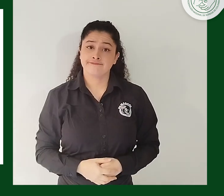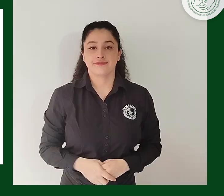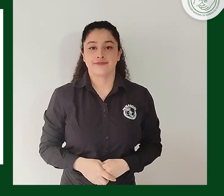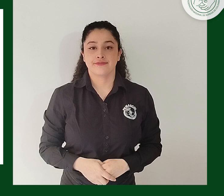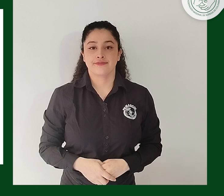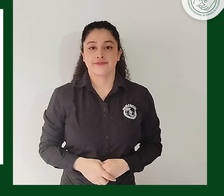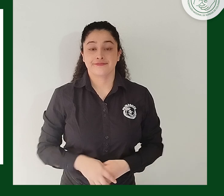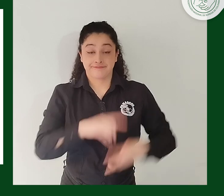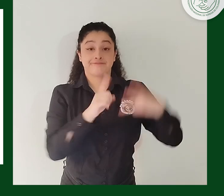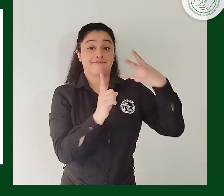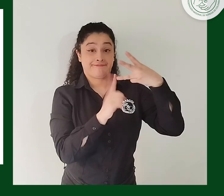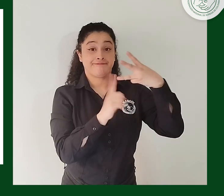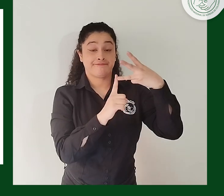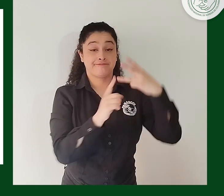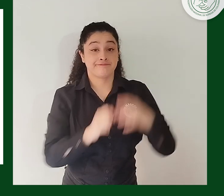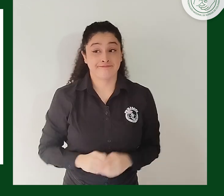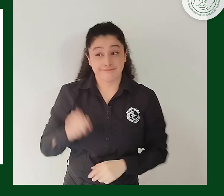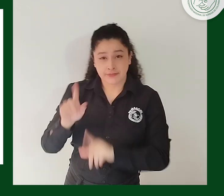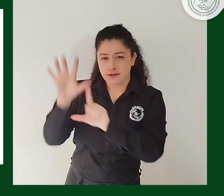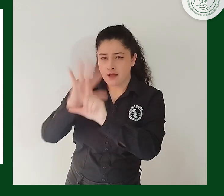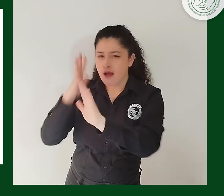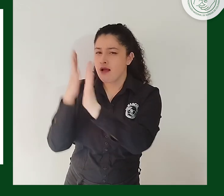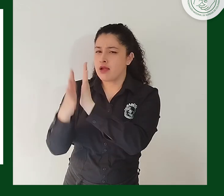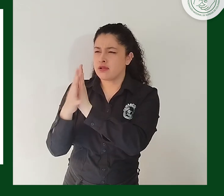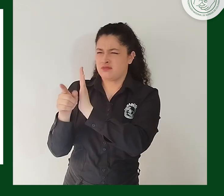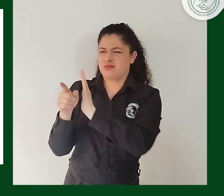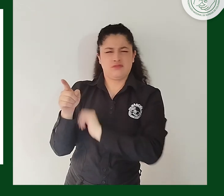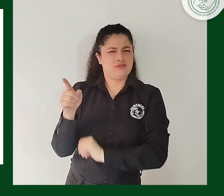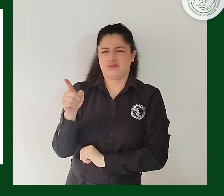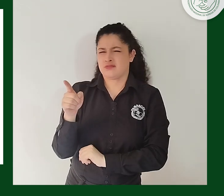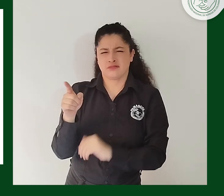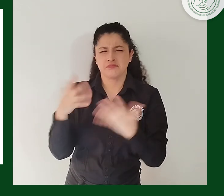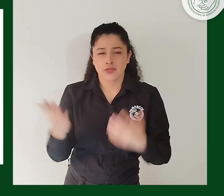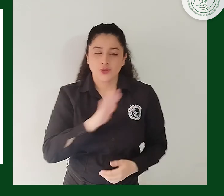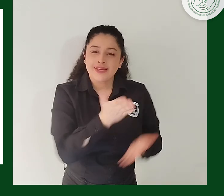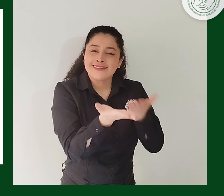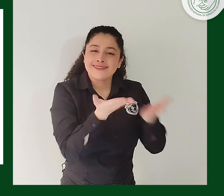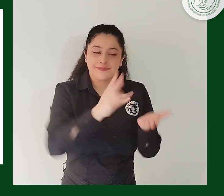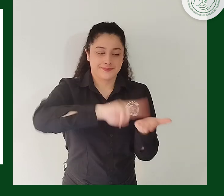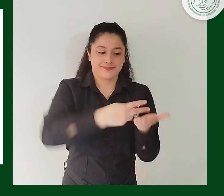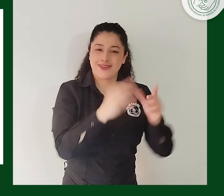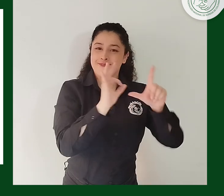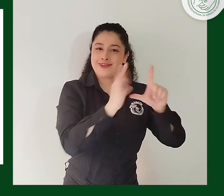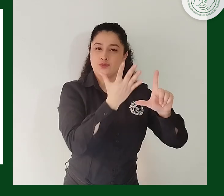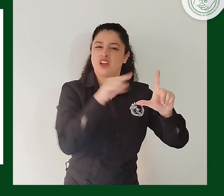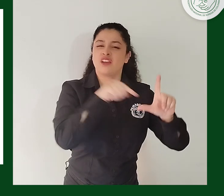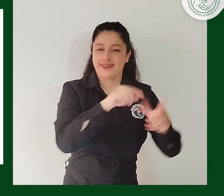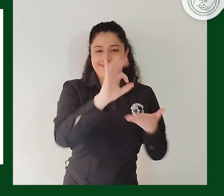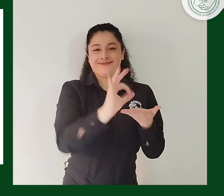3. Es alejado de la verdad afirmar que el servicio de interpretación virtual SERVIR opera con la